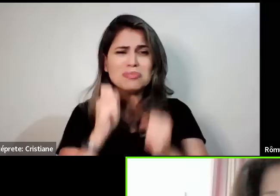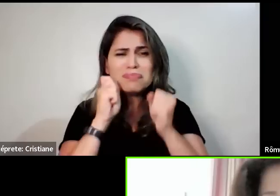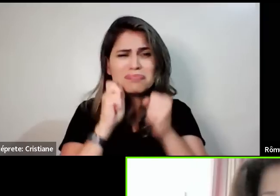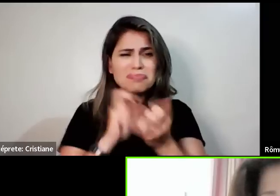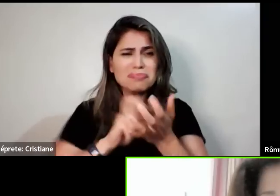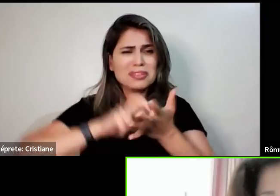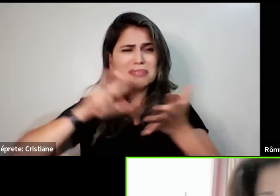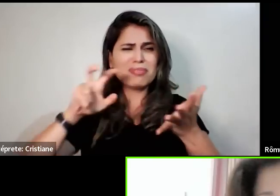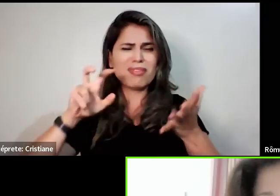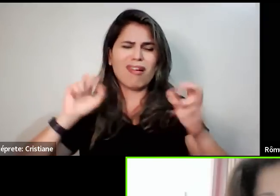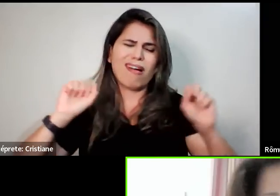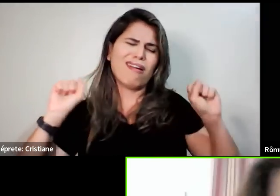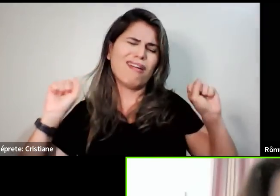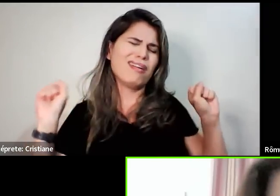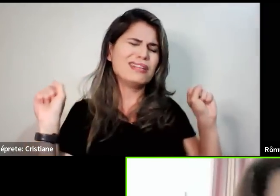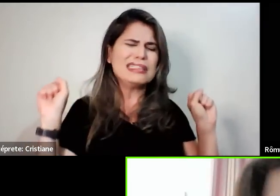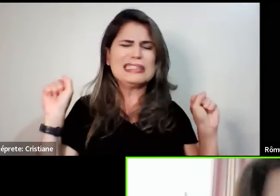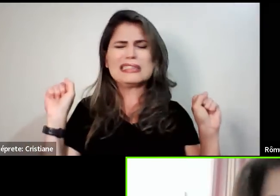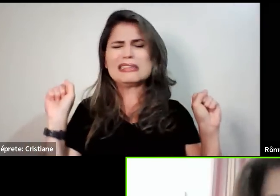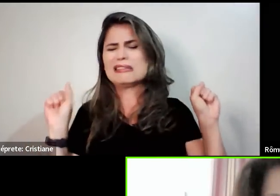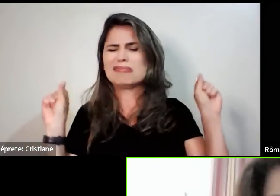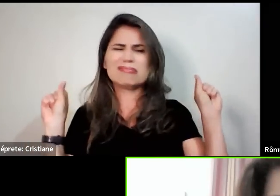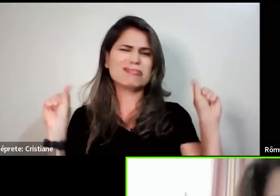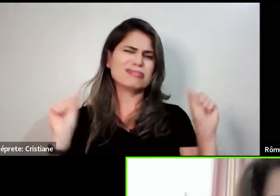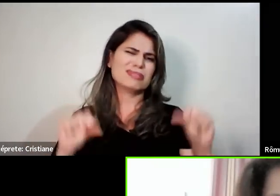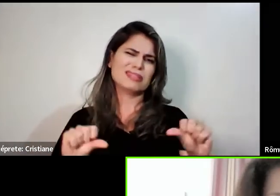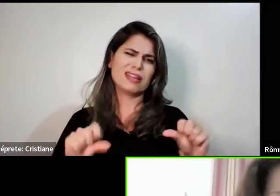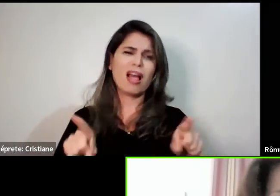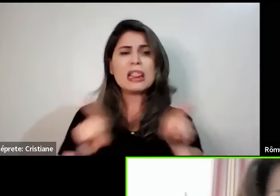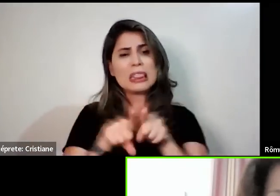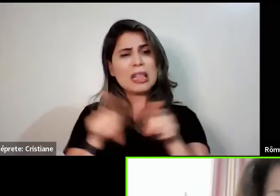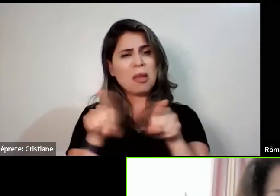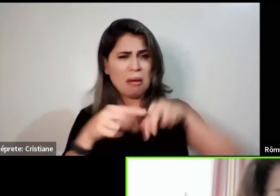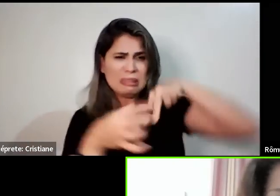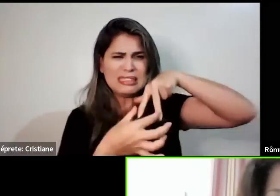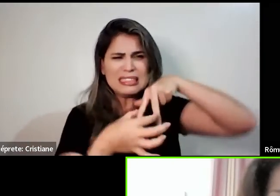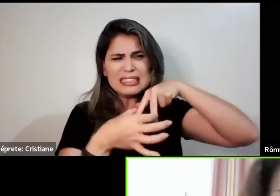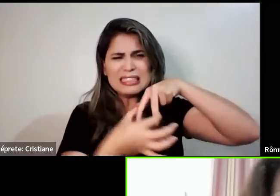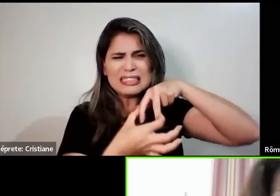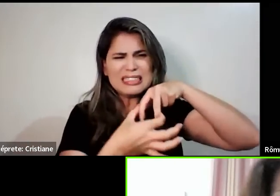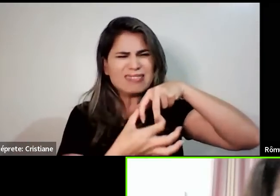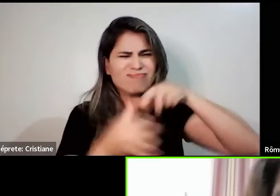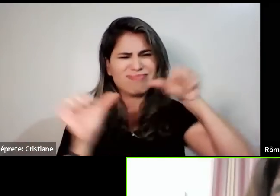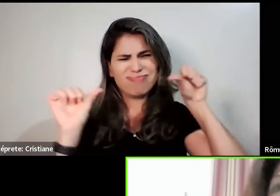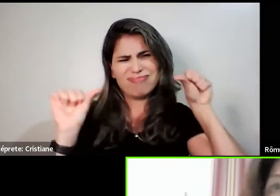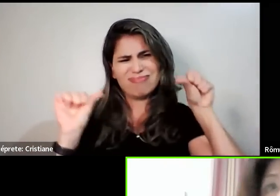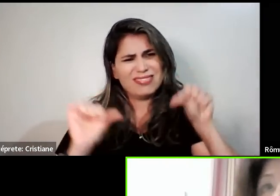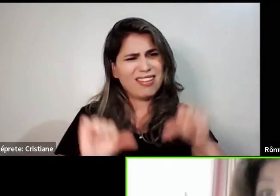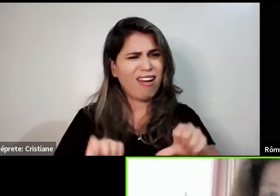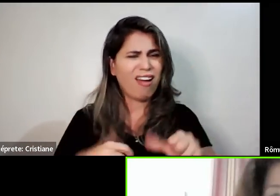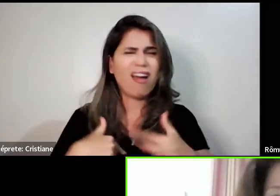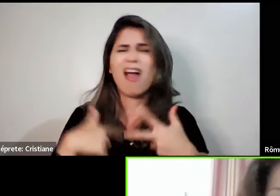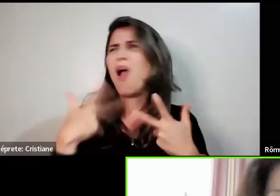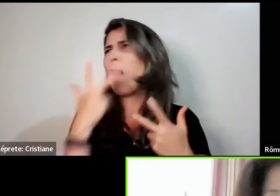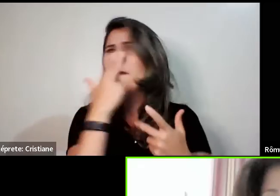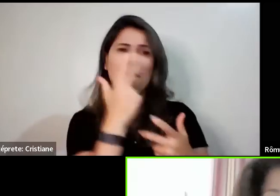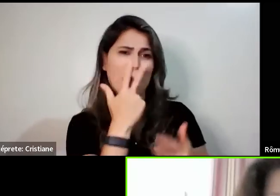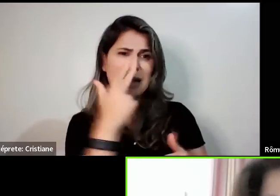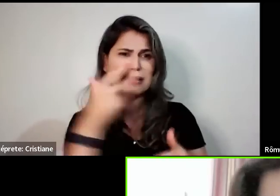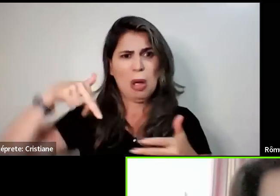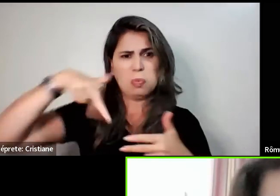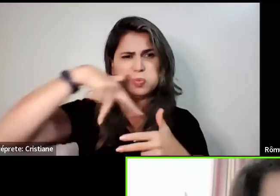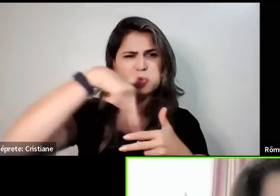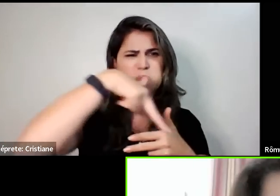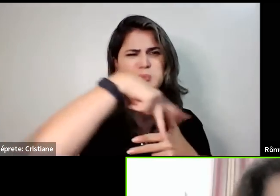Eu tinha muito peso nas pernas, sentia um peso, parecia que eu tinha caminhado horas e eu tinha